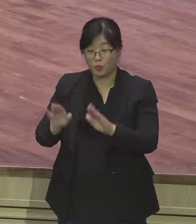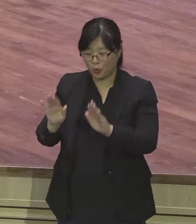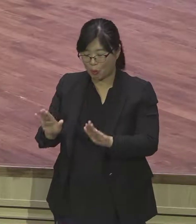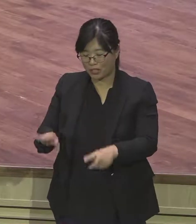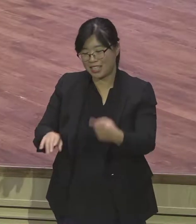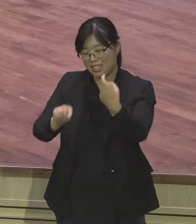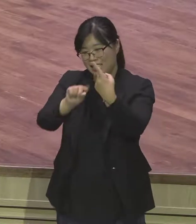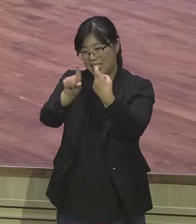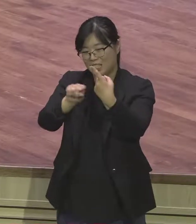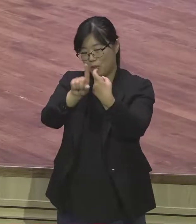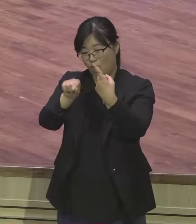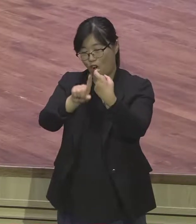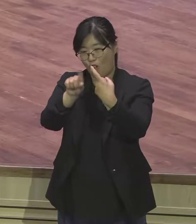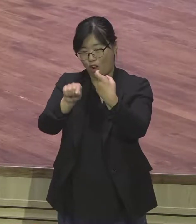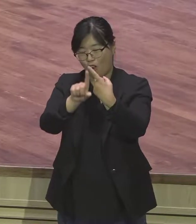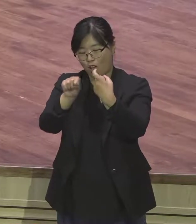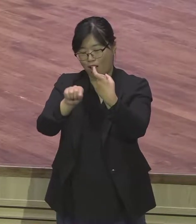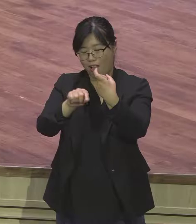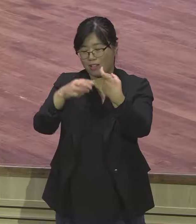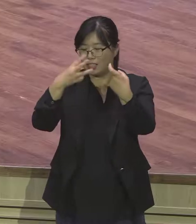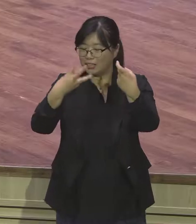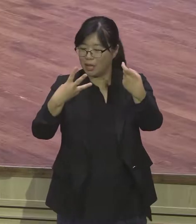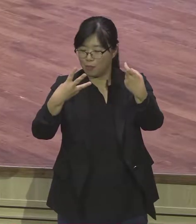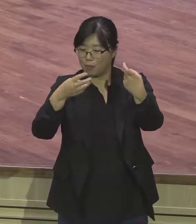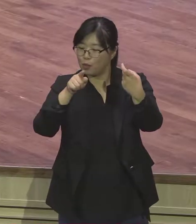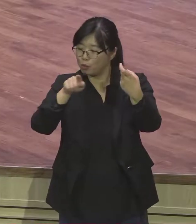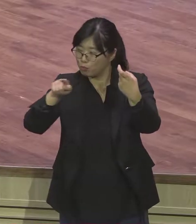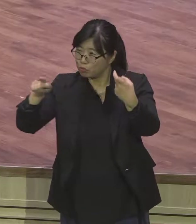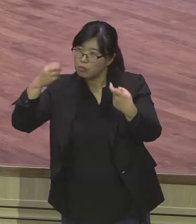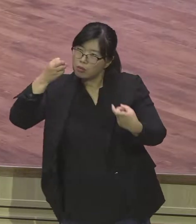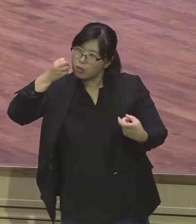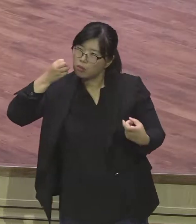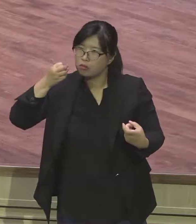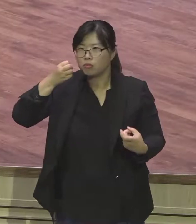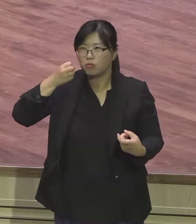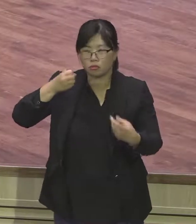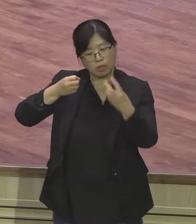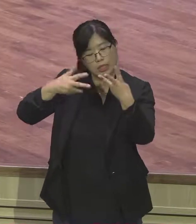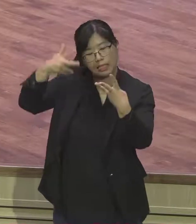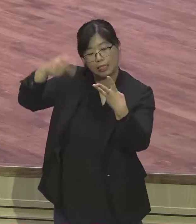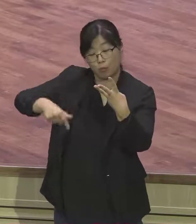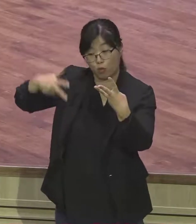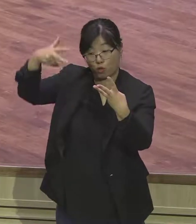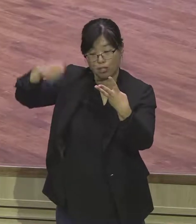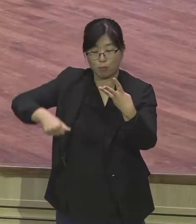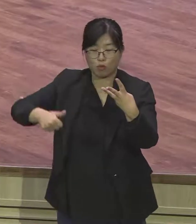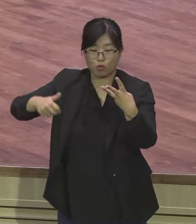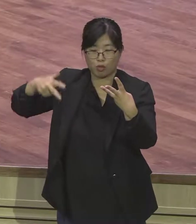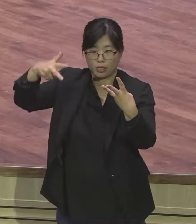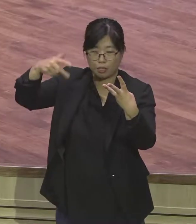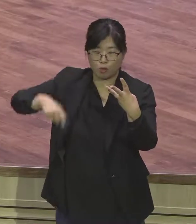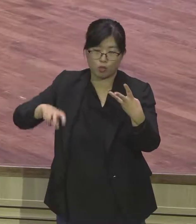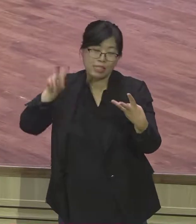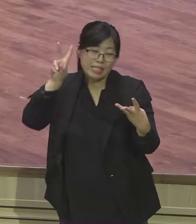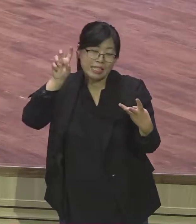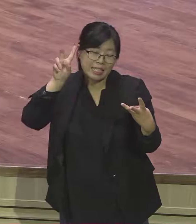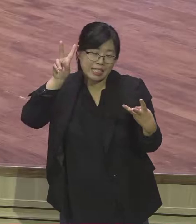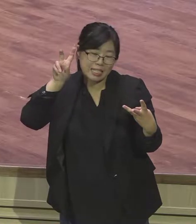3주에 걸쳐서 각 기관 각 부서 각 교구별로 진행이 되고 있습니다 11월 16일 토요일에는 다문화축제가